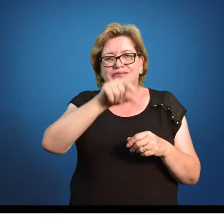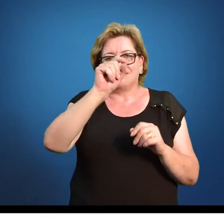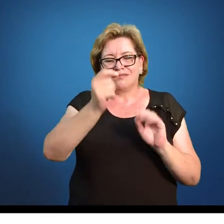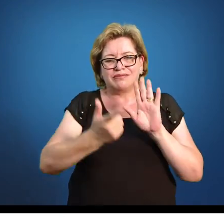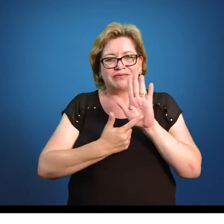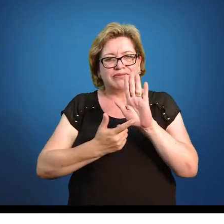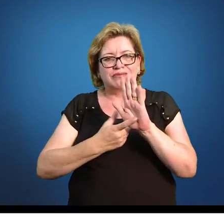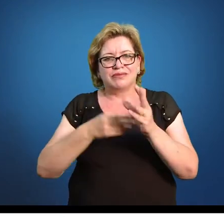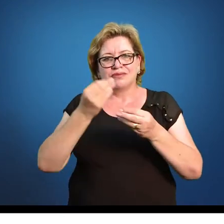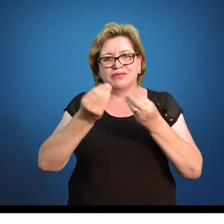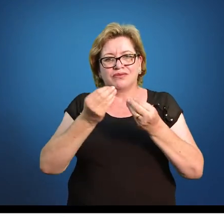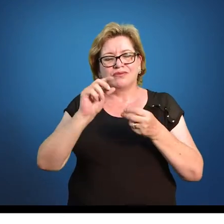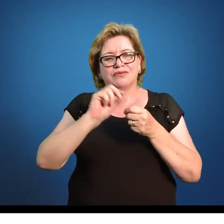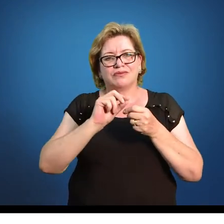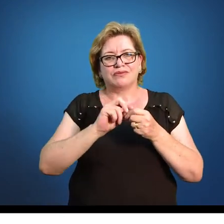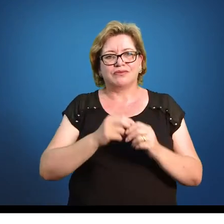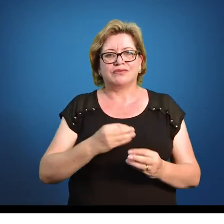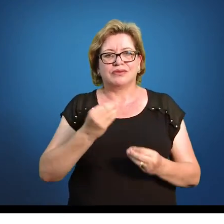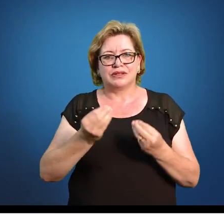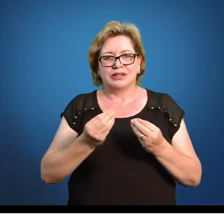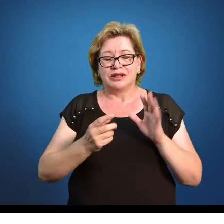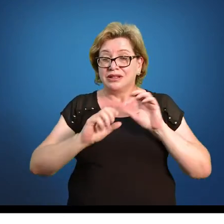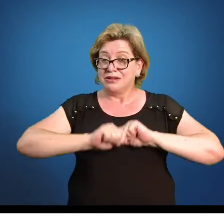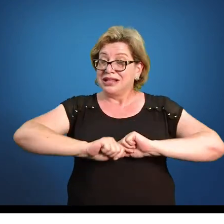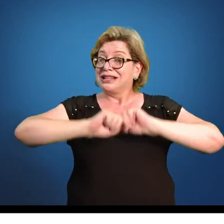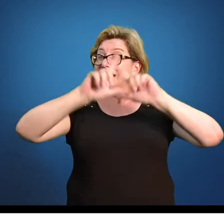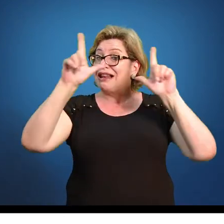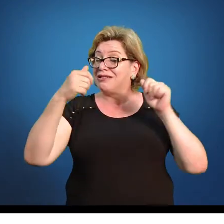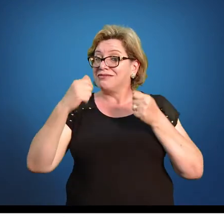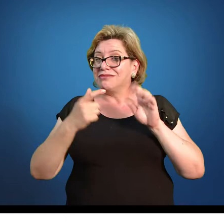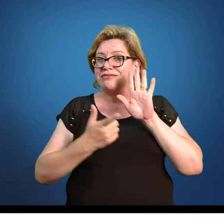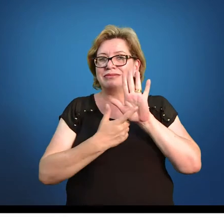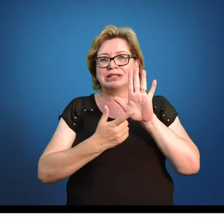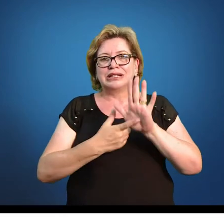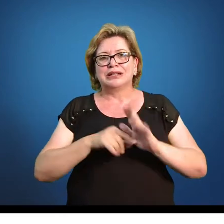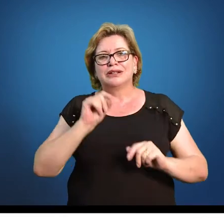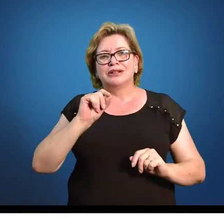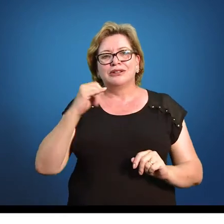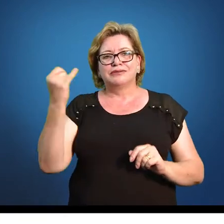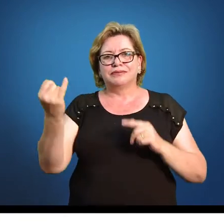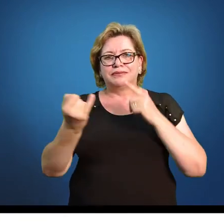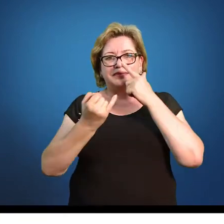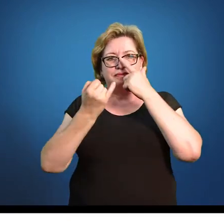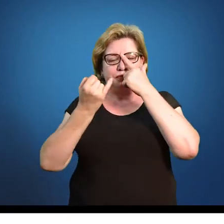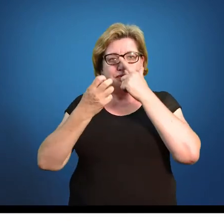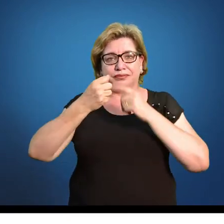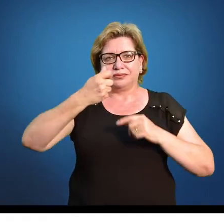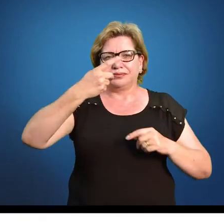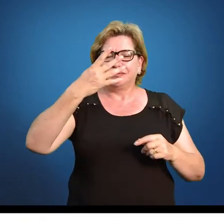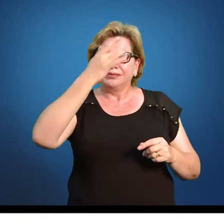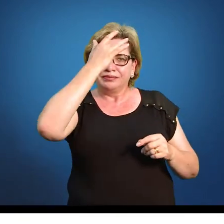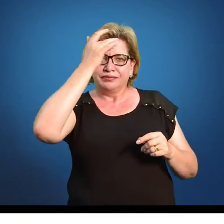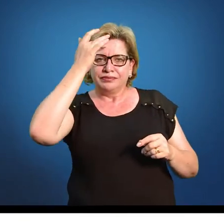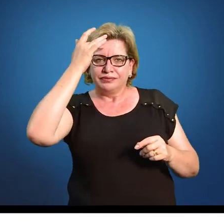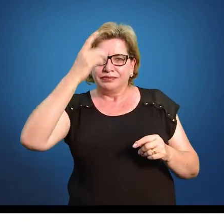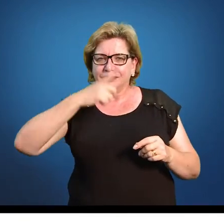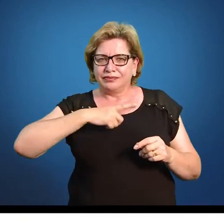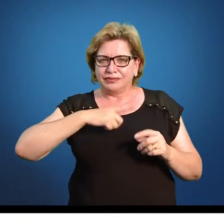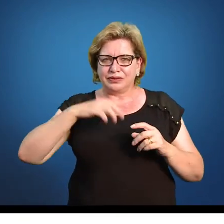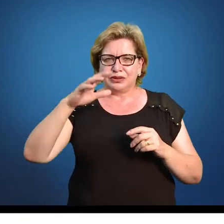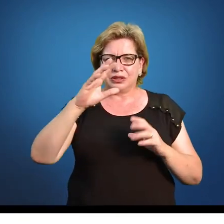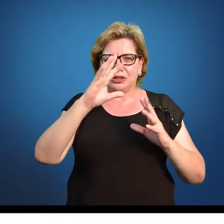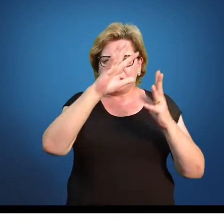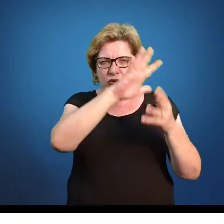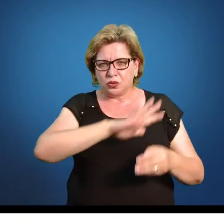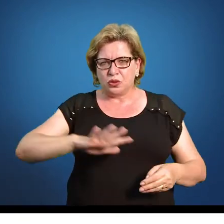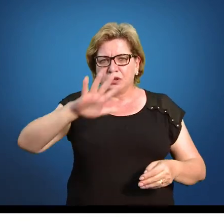apresentação mesmo, só estética. Desde que fique muito claro isso. O é interessante aqui? Quantas pessoas eu tenho no total? Que